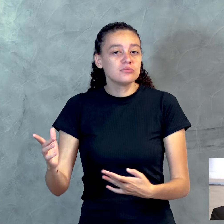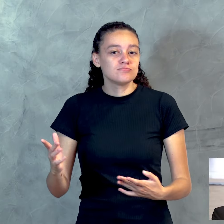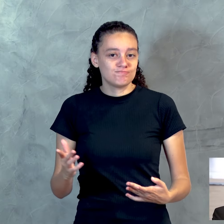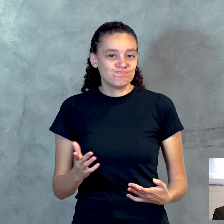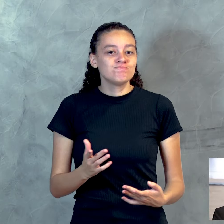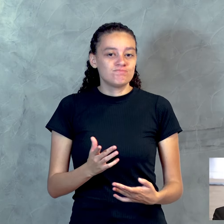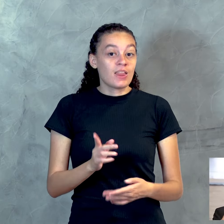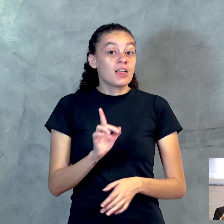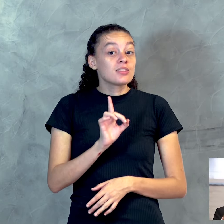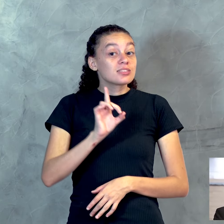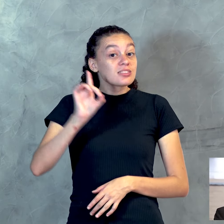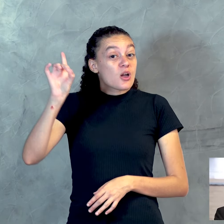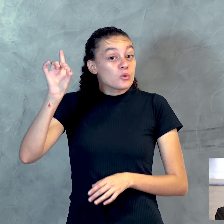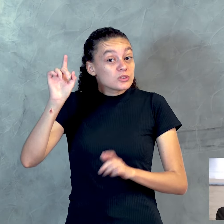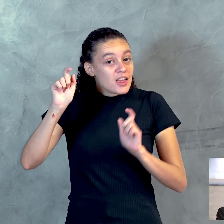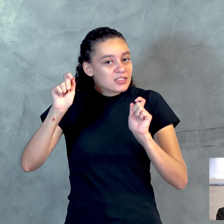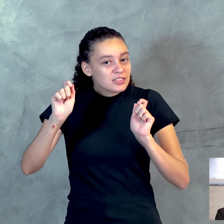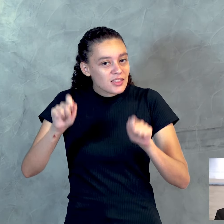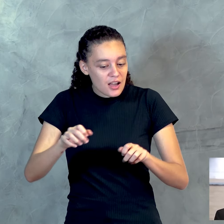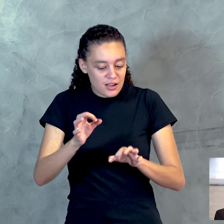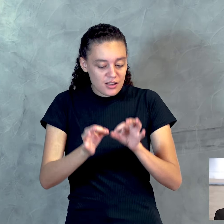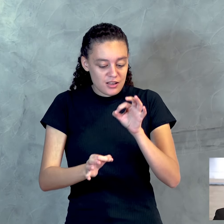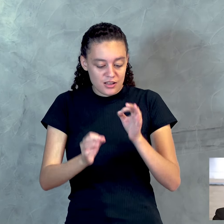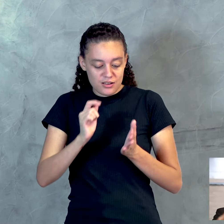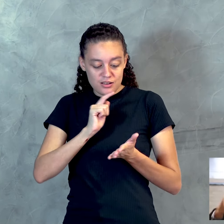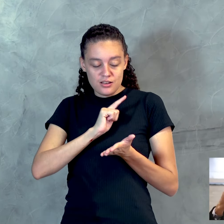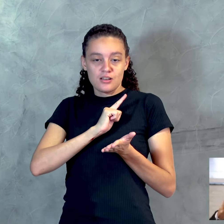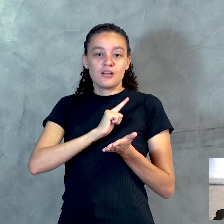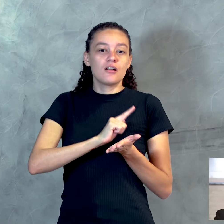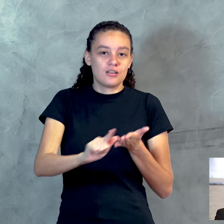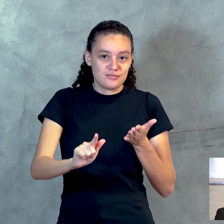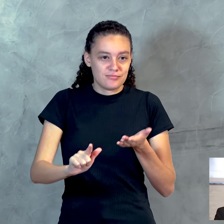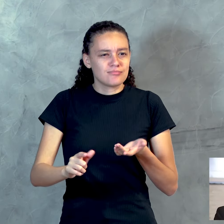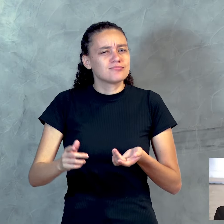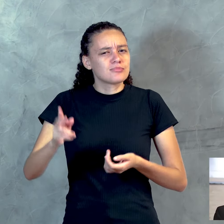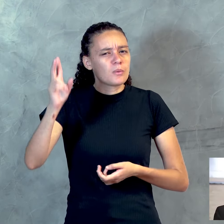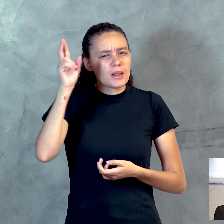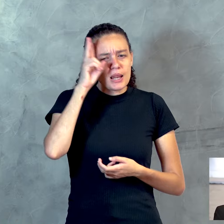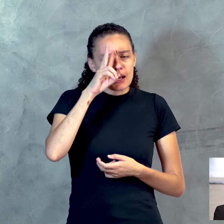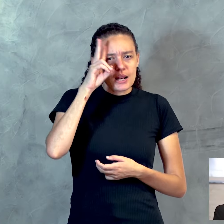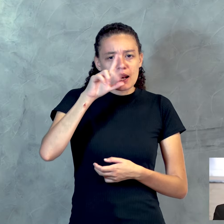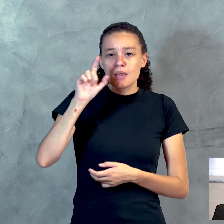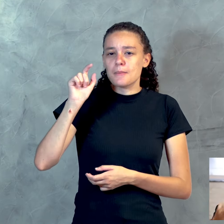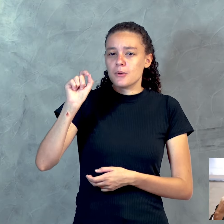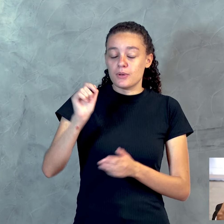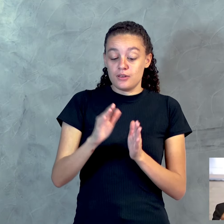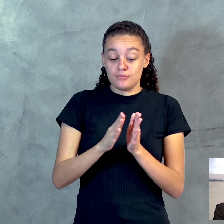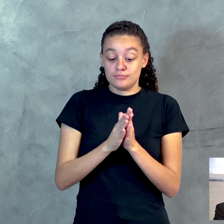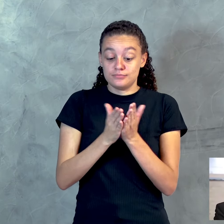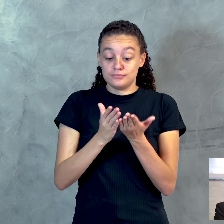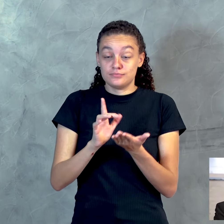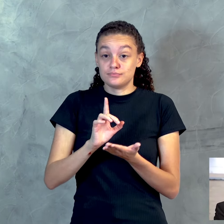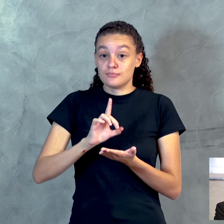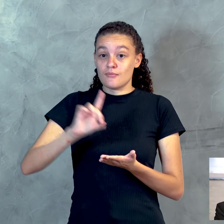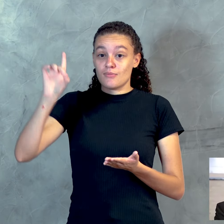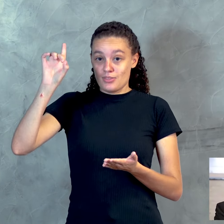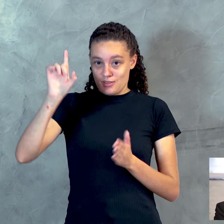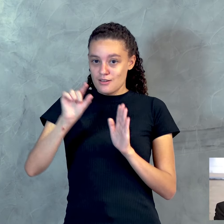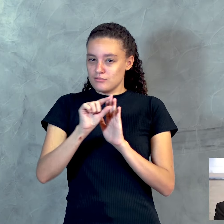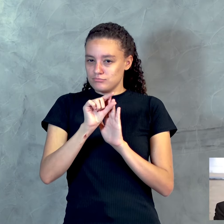Deus, ele pode te justificar. E aí você vai se lembrar que a nossa escritura do vídeo passado